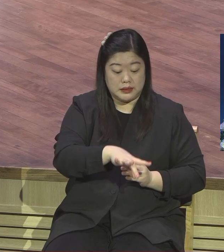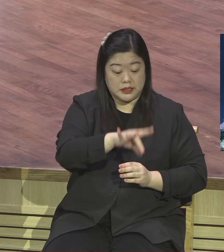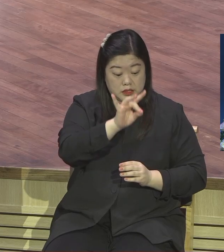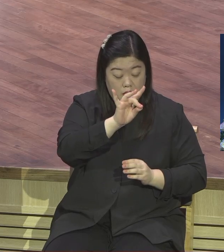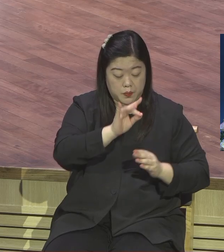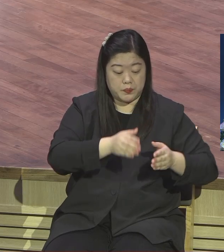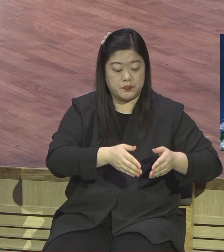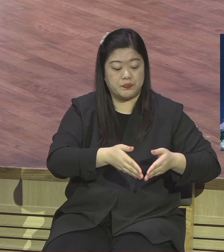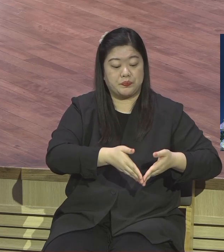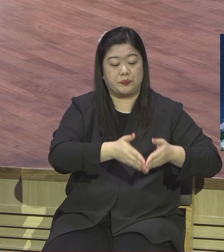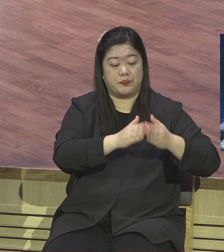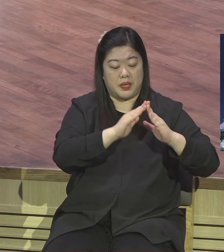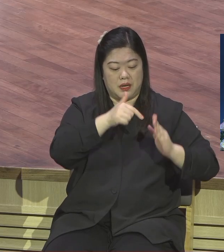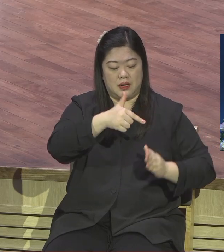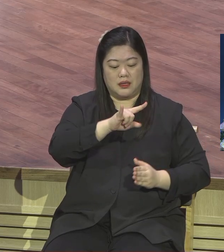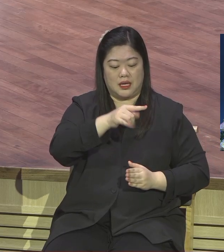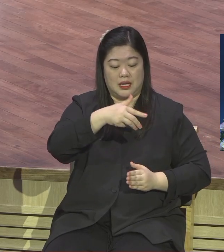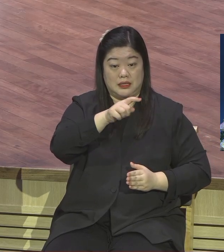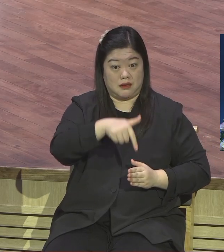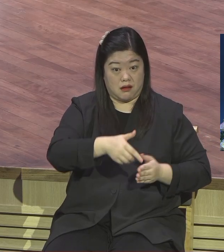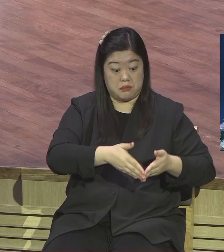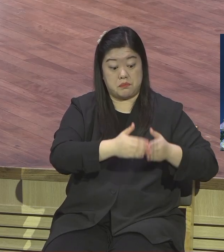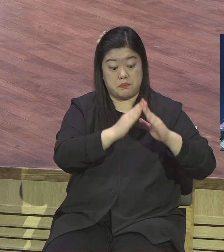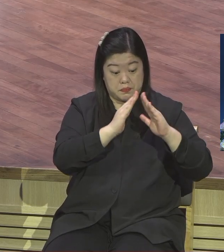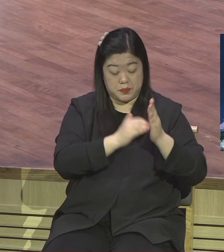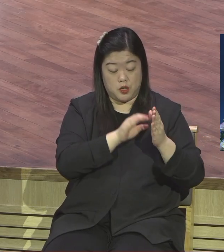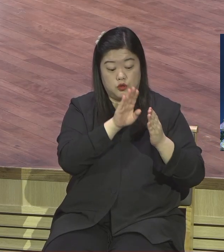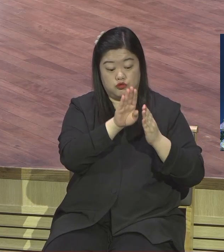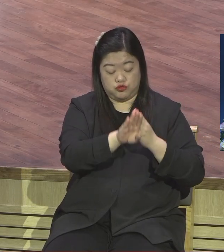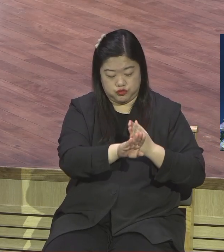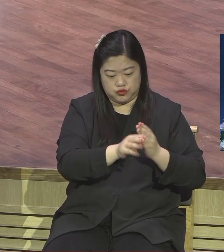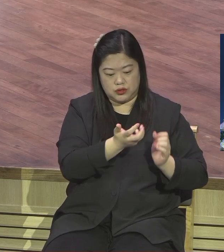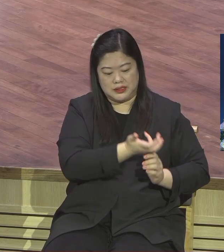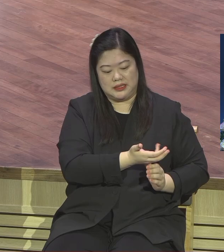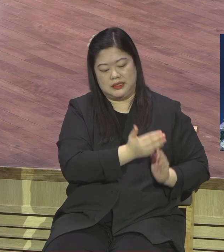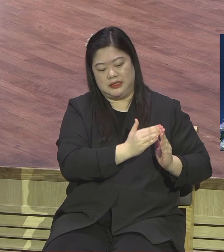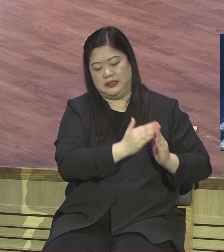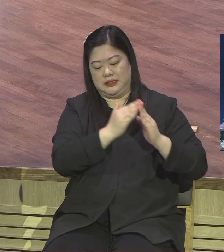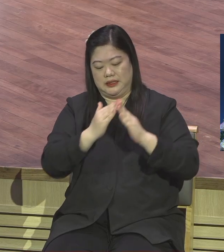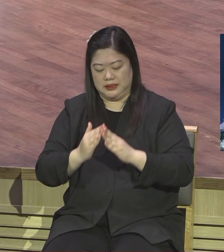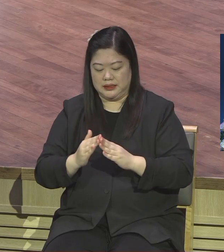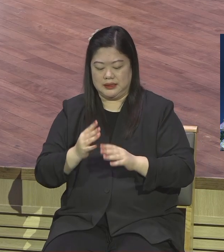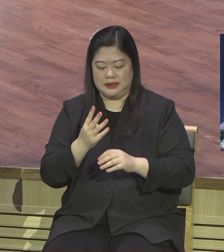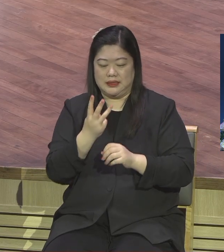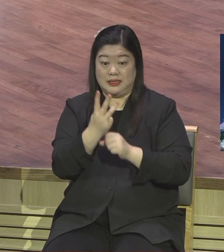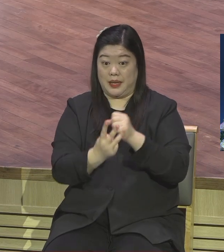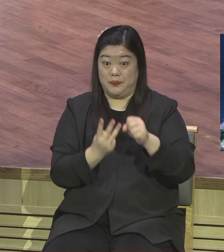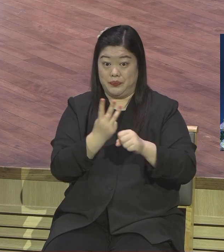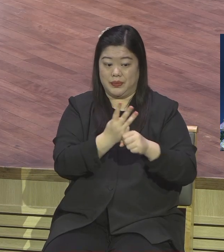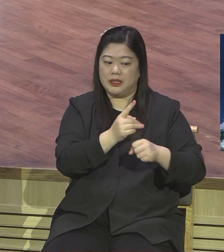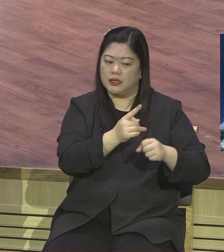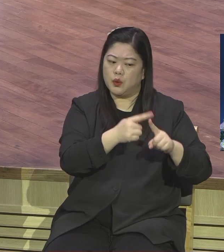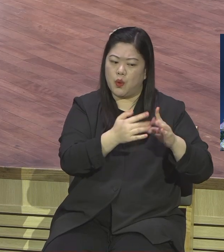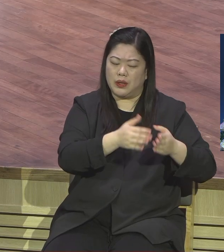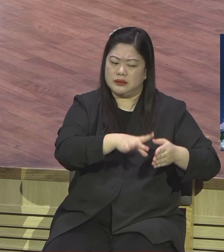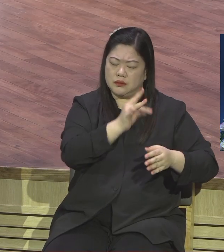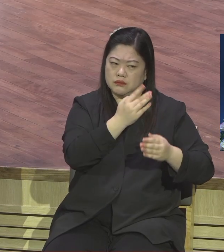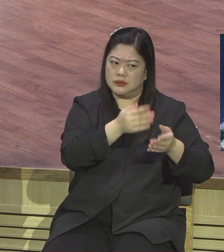구성돼서 3년 됐을 때 이 땅을 사는데 그때부터 거의